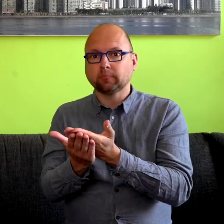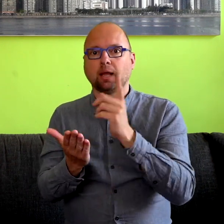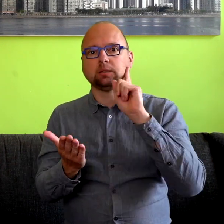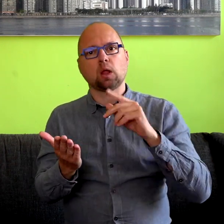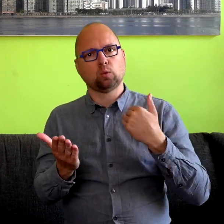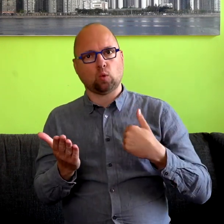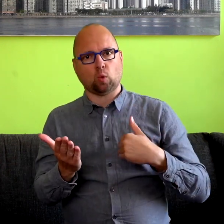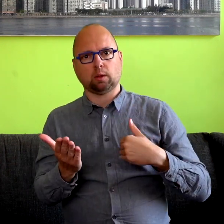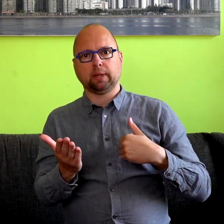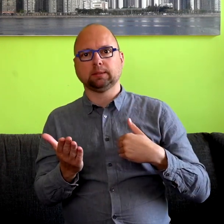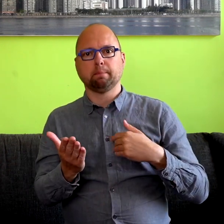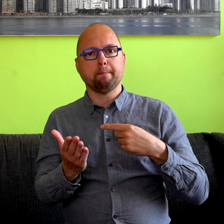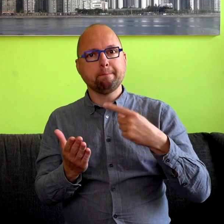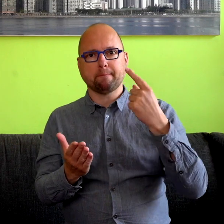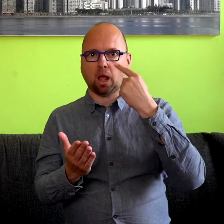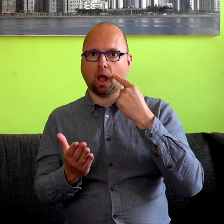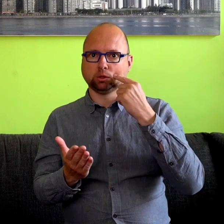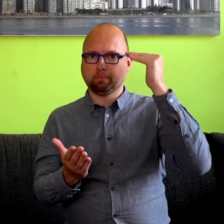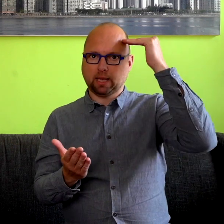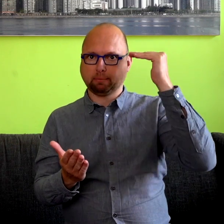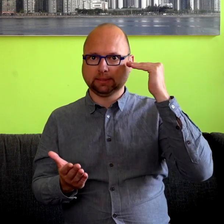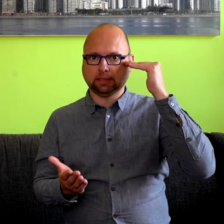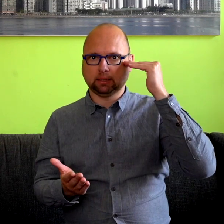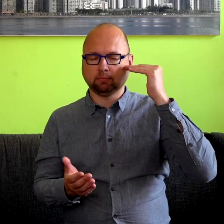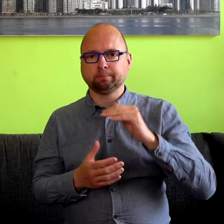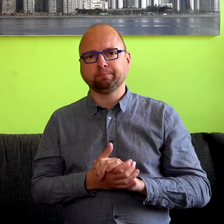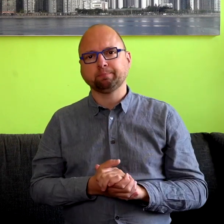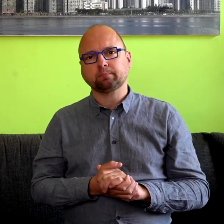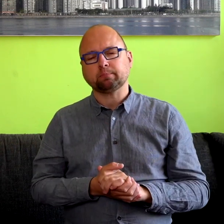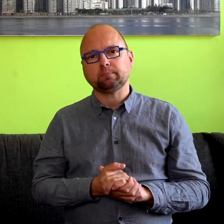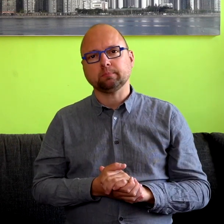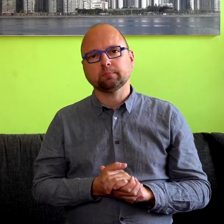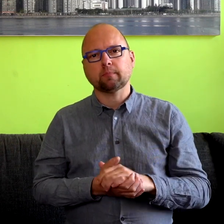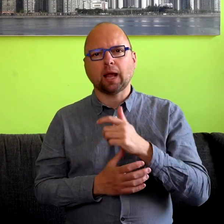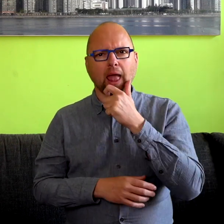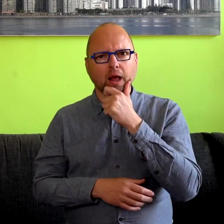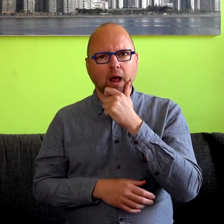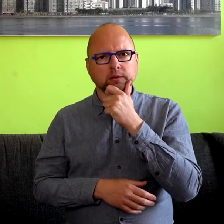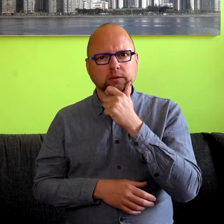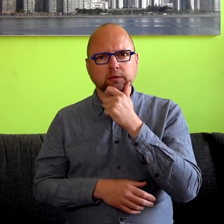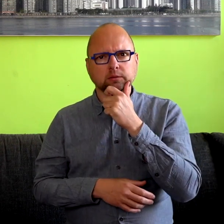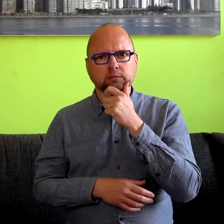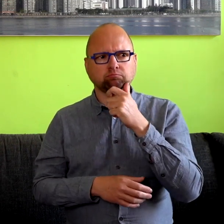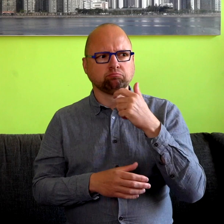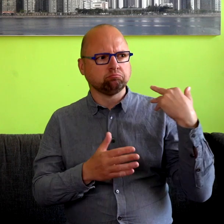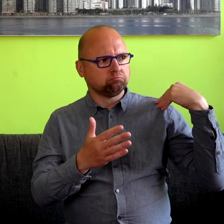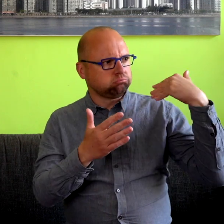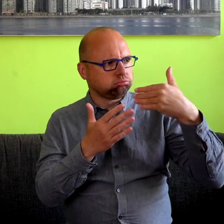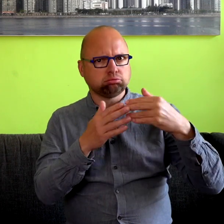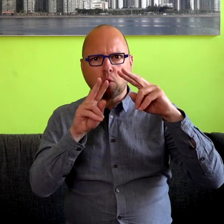dat slechthorende mensen een grotere kans hebben op dementie. In Engeland is longitudinaal